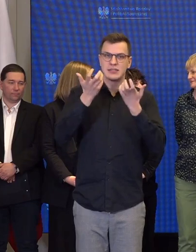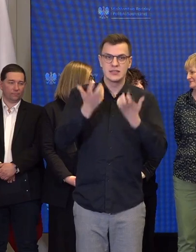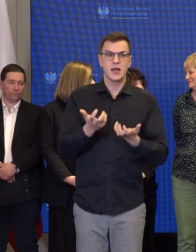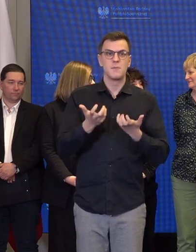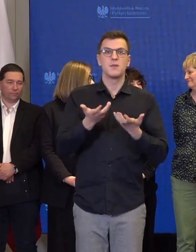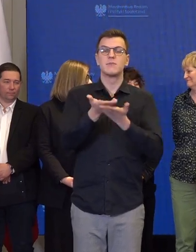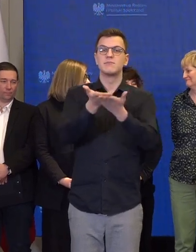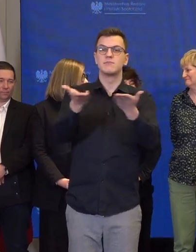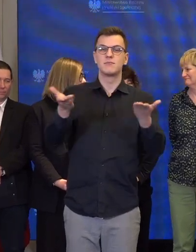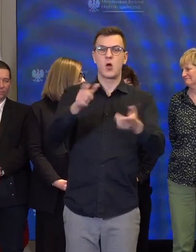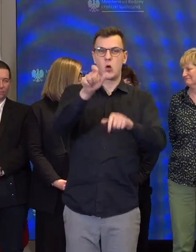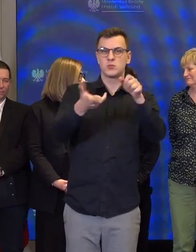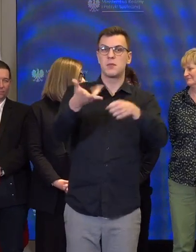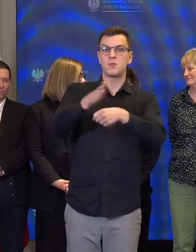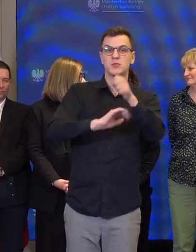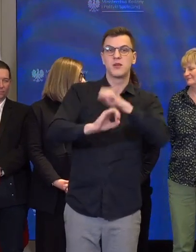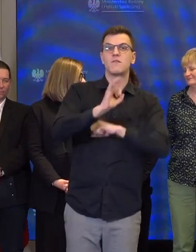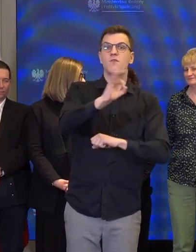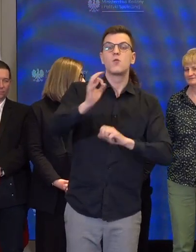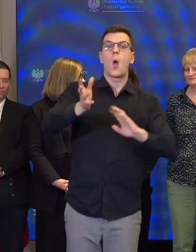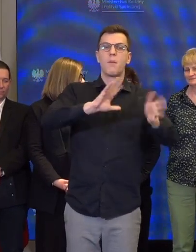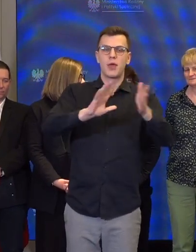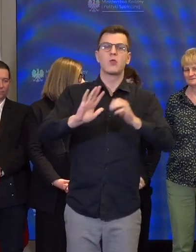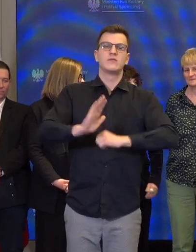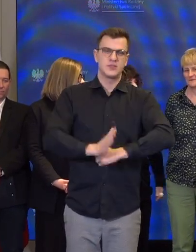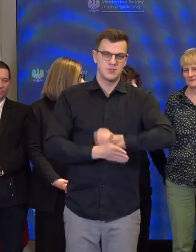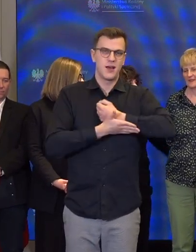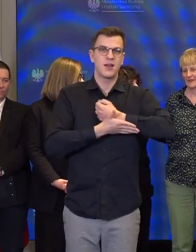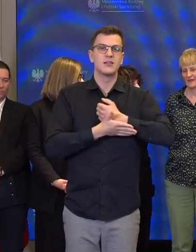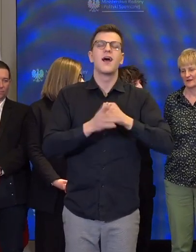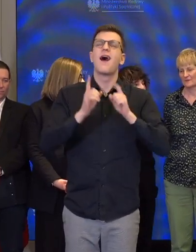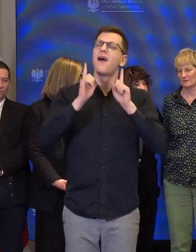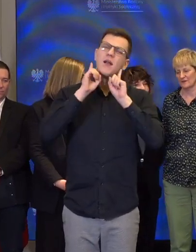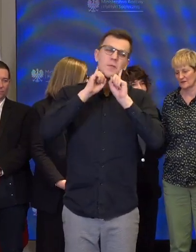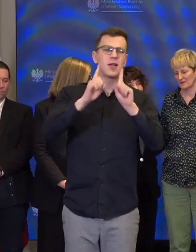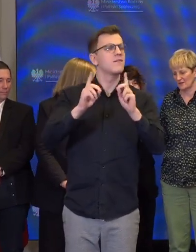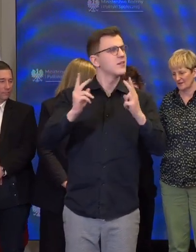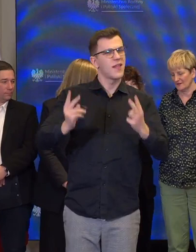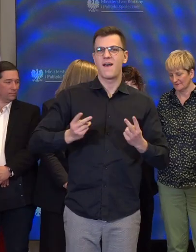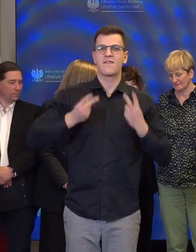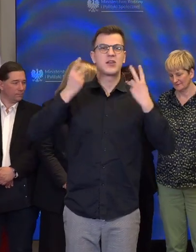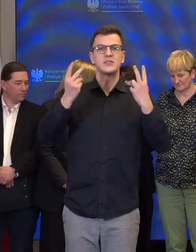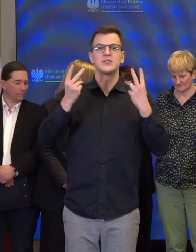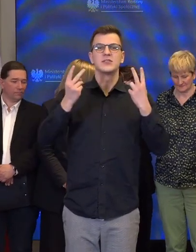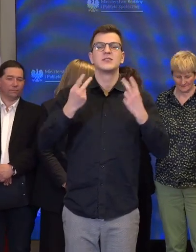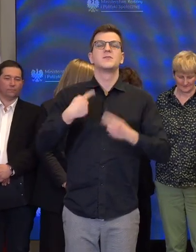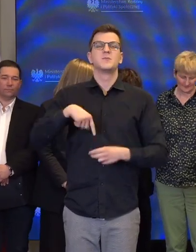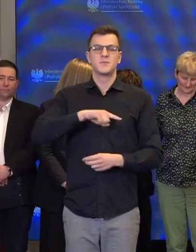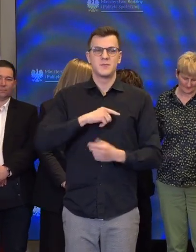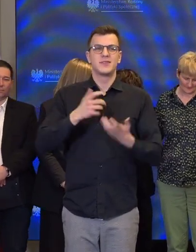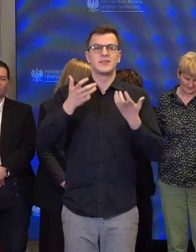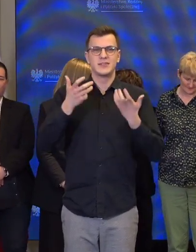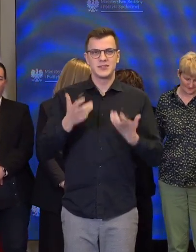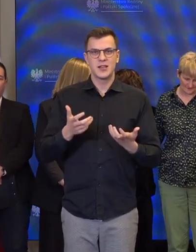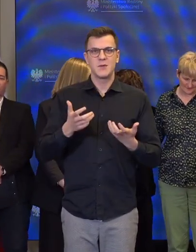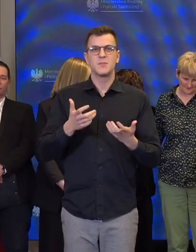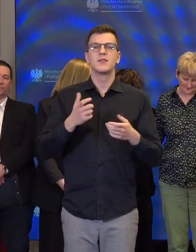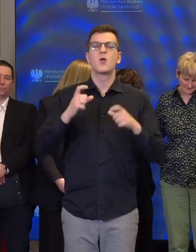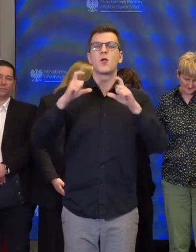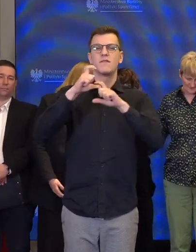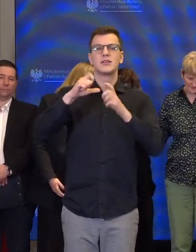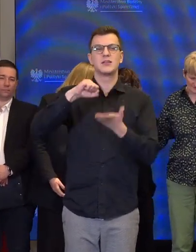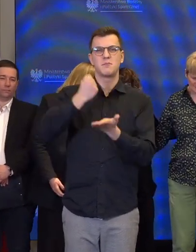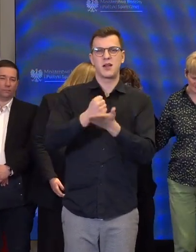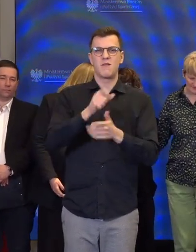opiekunów, osób niepełnosprawnych, ale tak naprawdę najważniejsze jest to, abyśmy wdrażali konwencję o